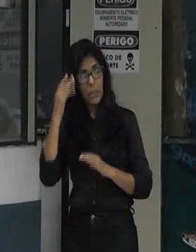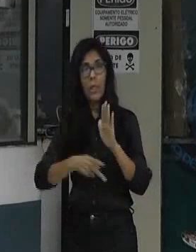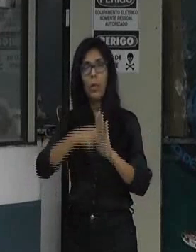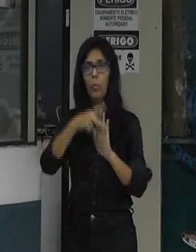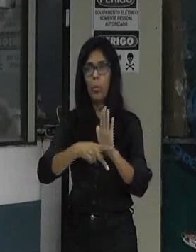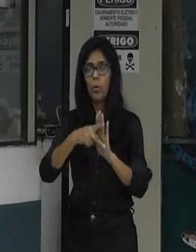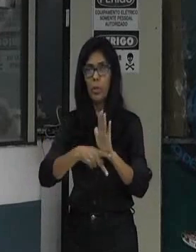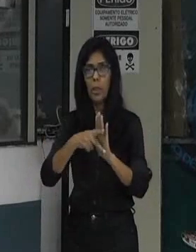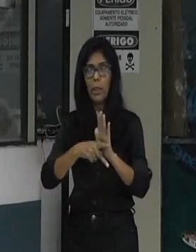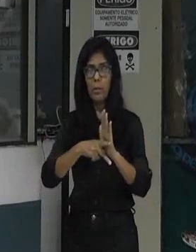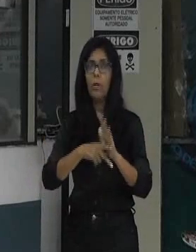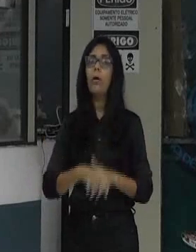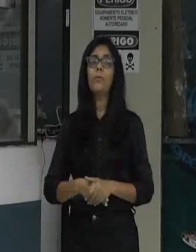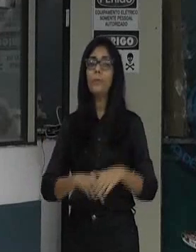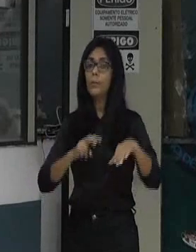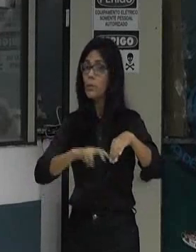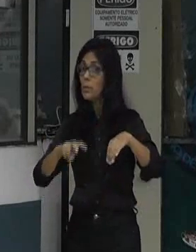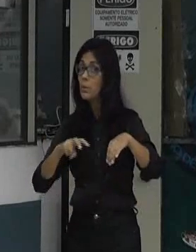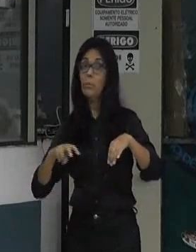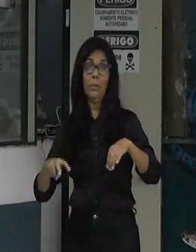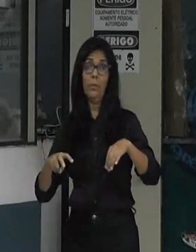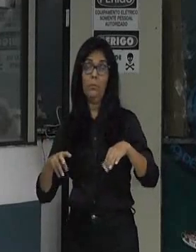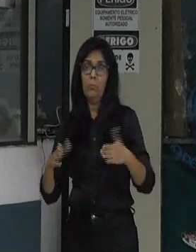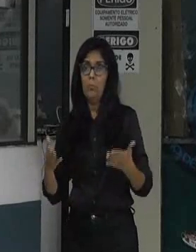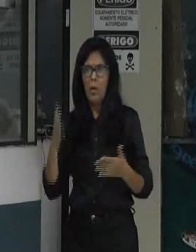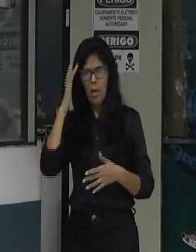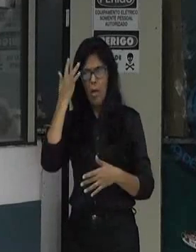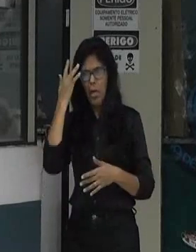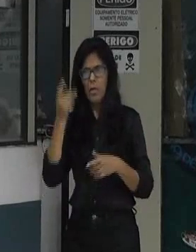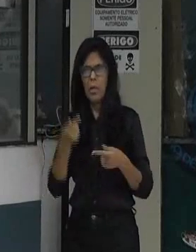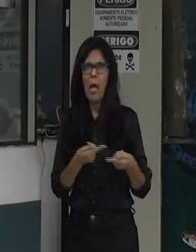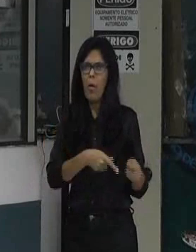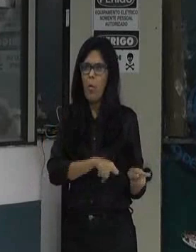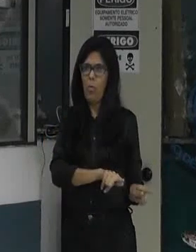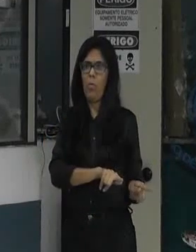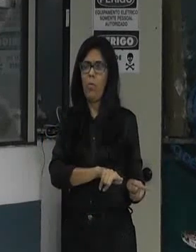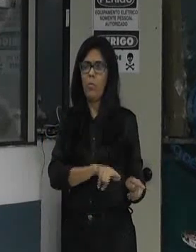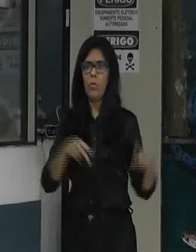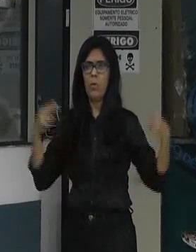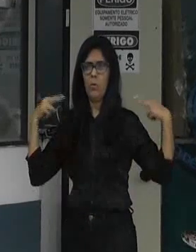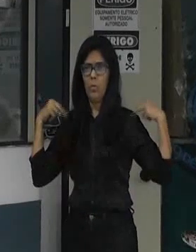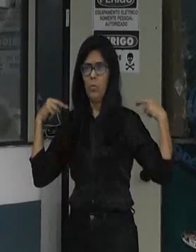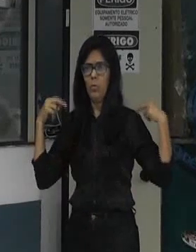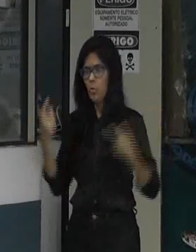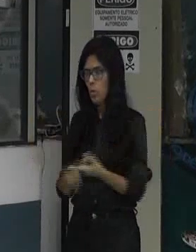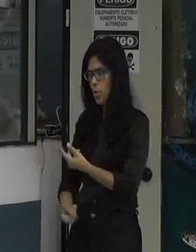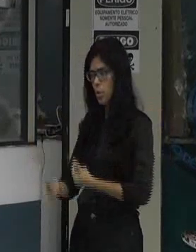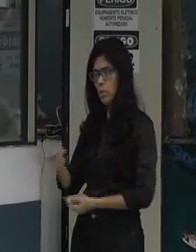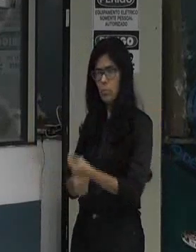ele vai contra os motocopos ele vai contra a população ele está aqui para cumprir ele vai contra a população